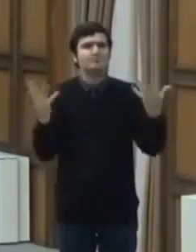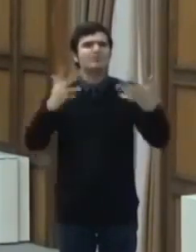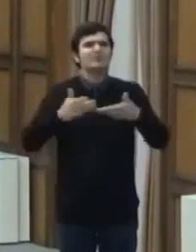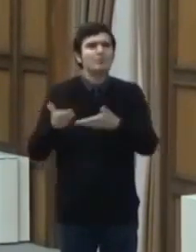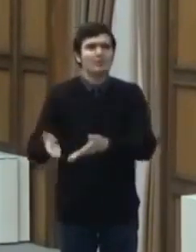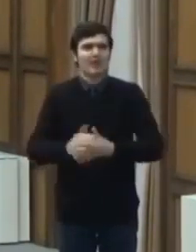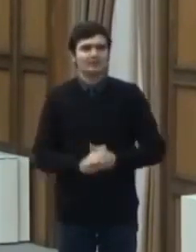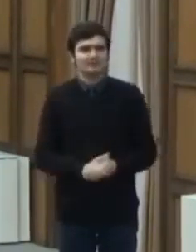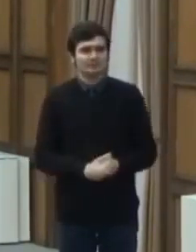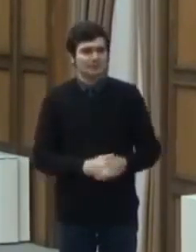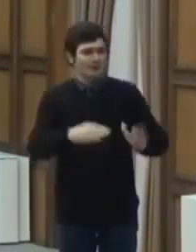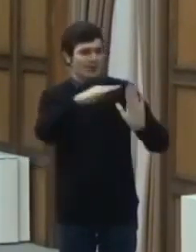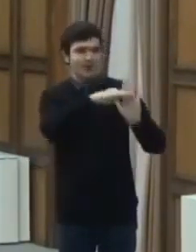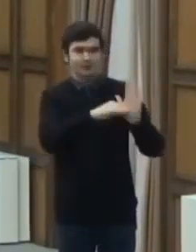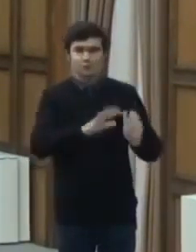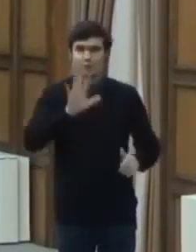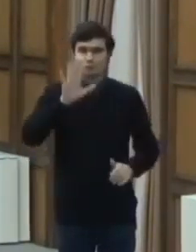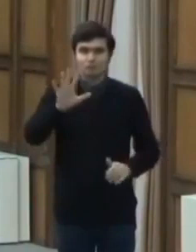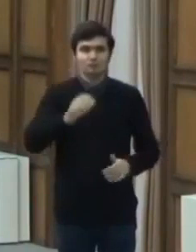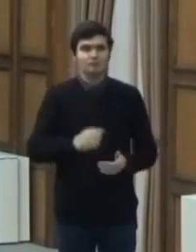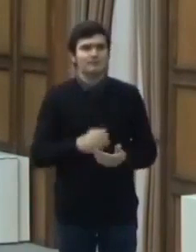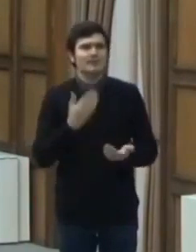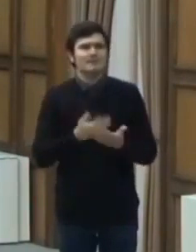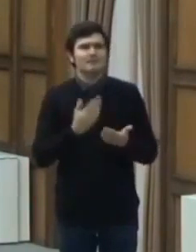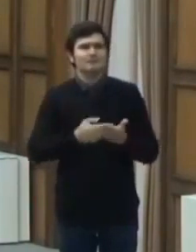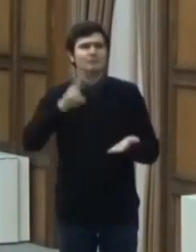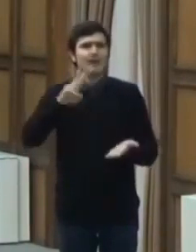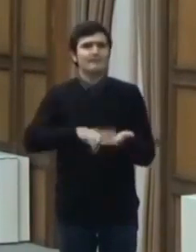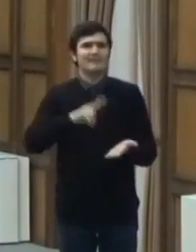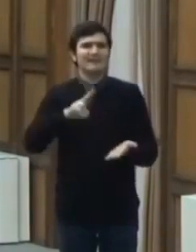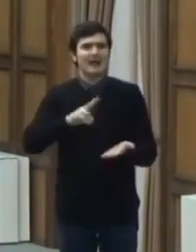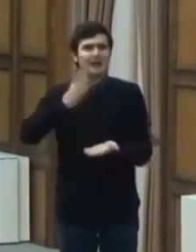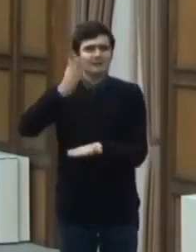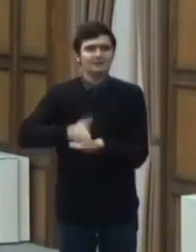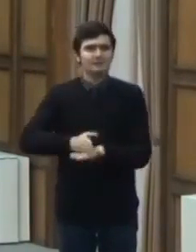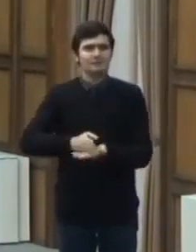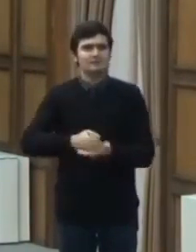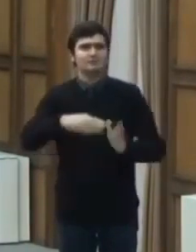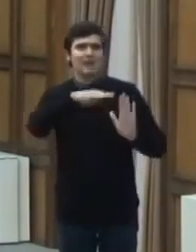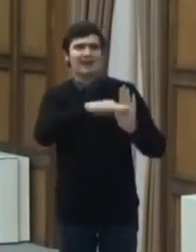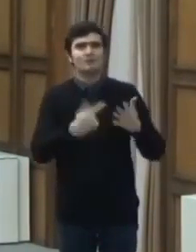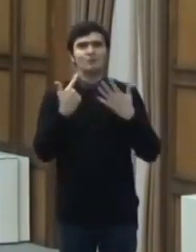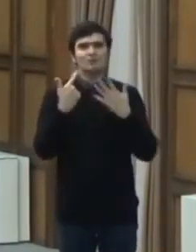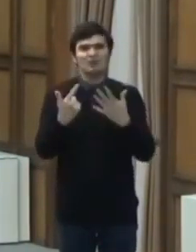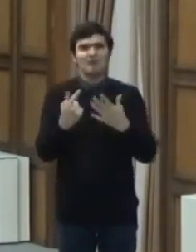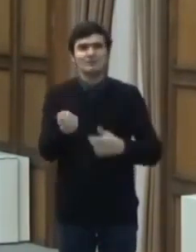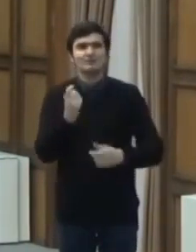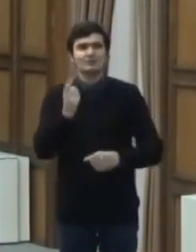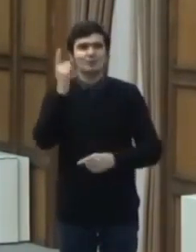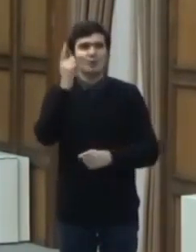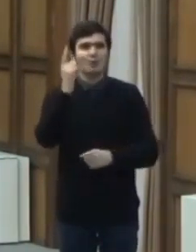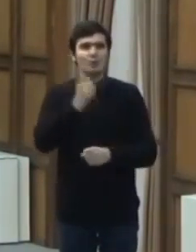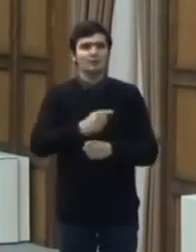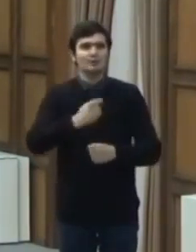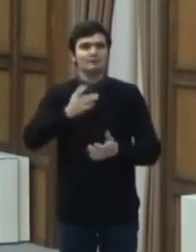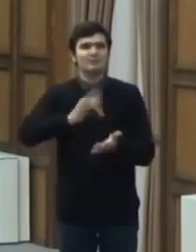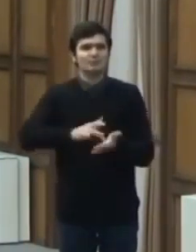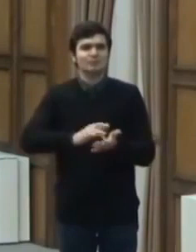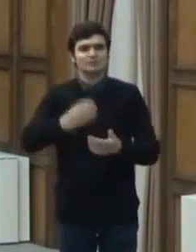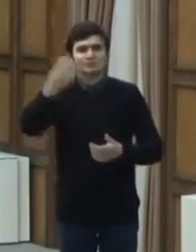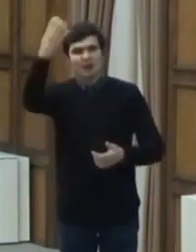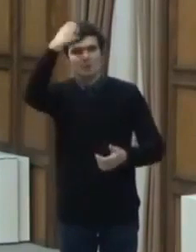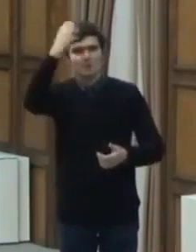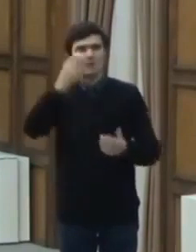Articolul 5. În aplicarea dispozițiilor articolului 7 din Ordonanța de Urgență a Guvernului numărul 11